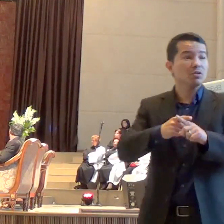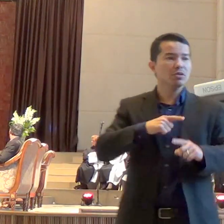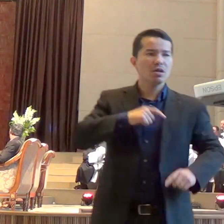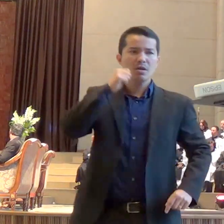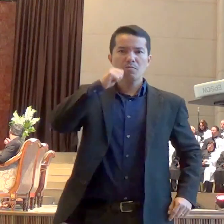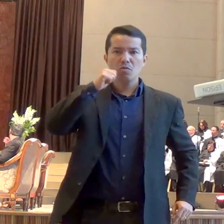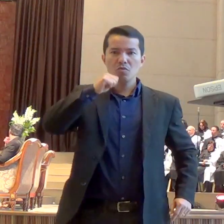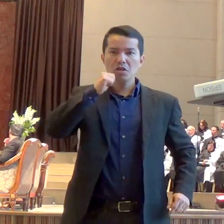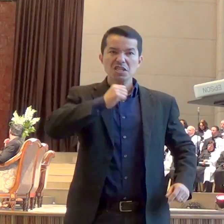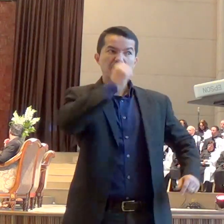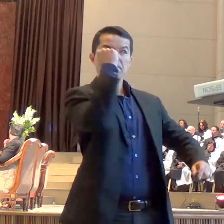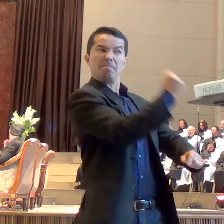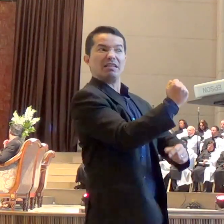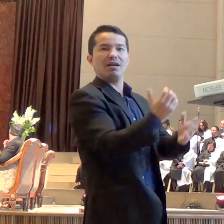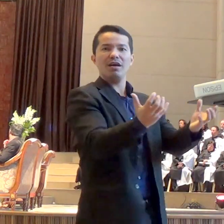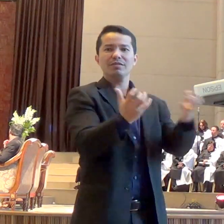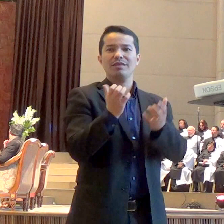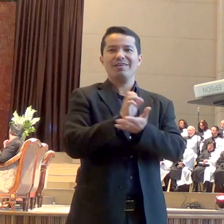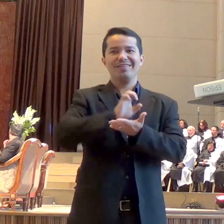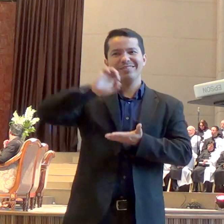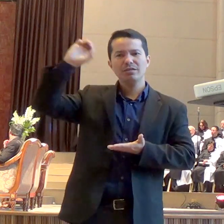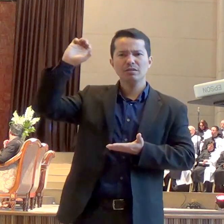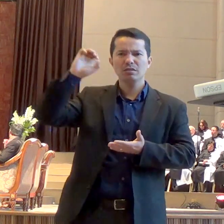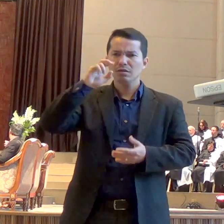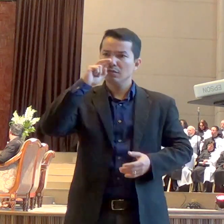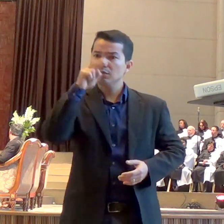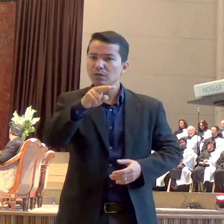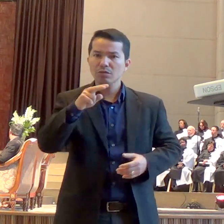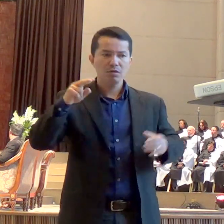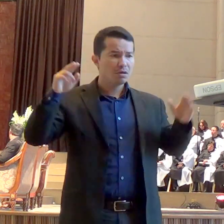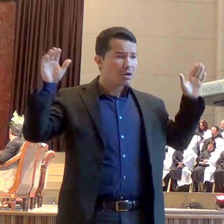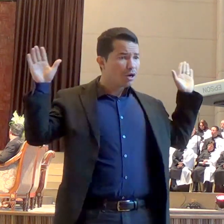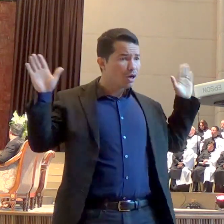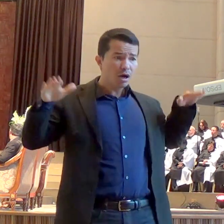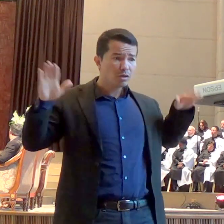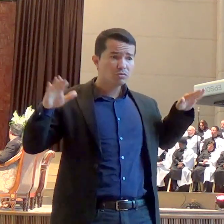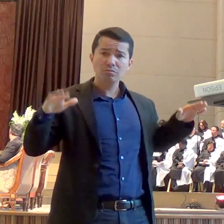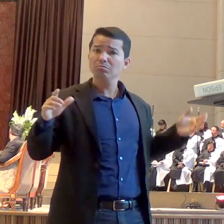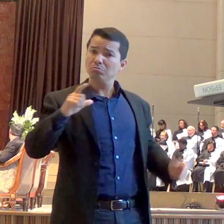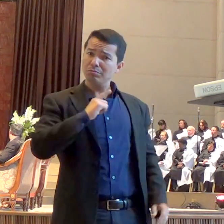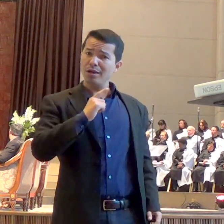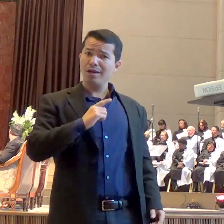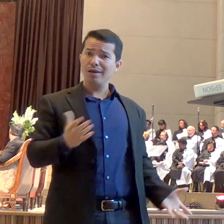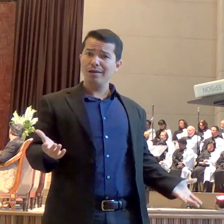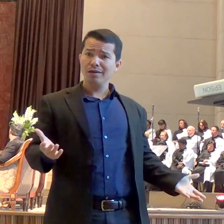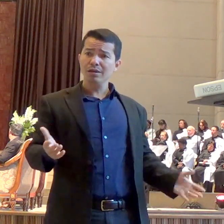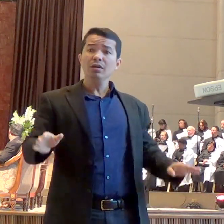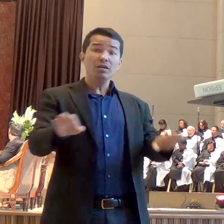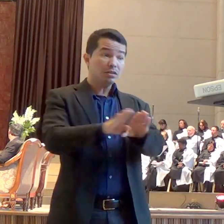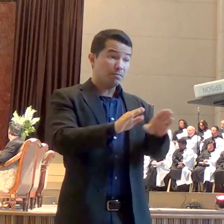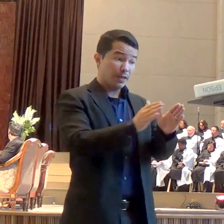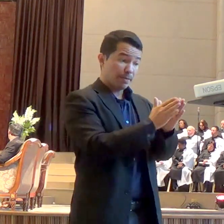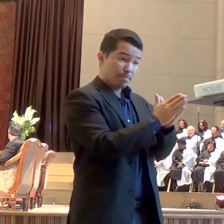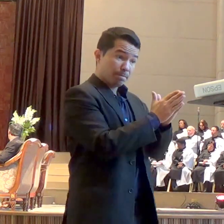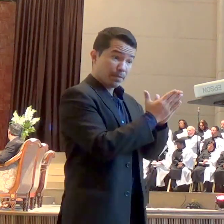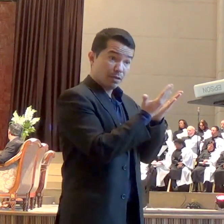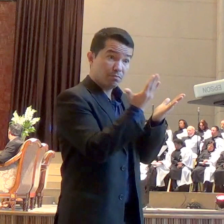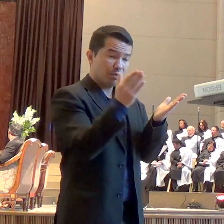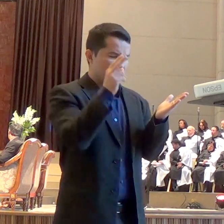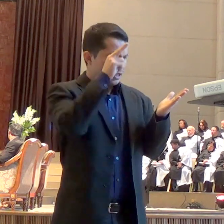gente vai ver essa ministração dos anjos. E a gente vai perceber em toda a Bíblia que a